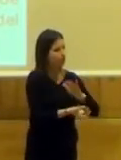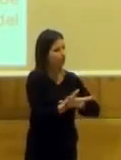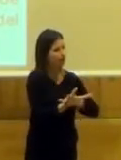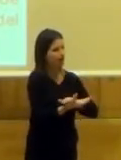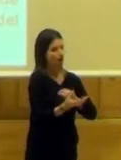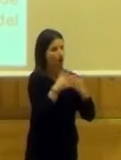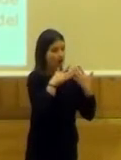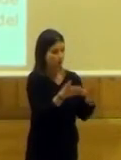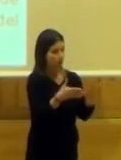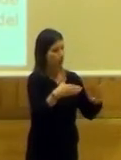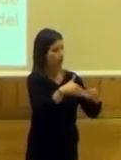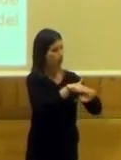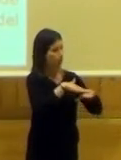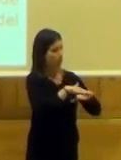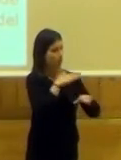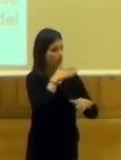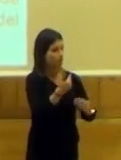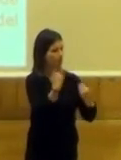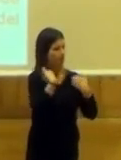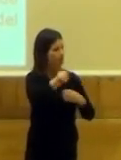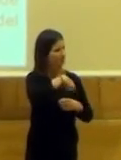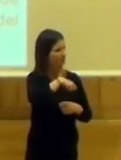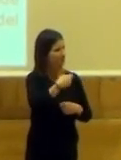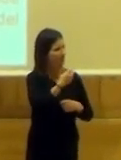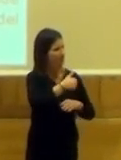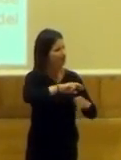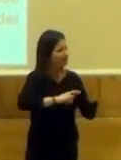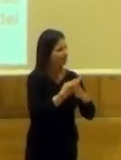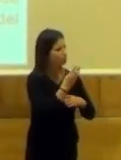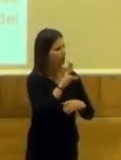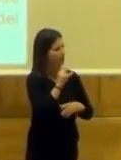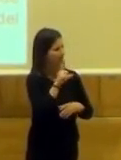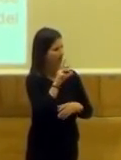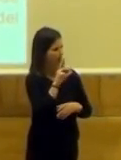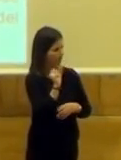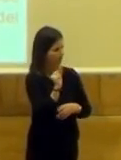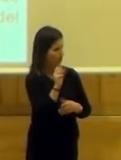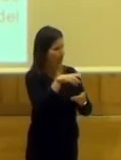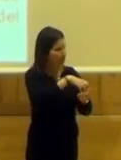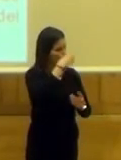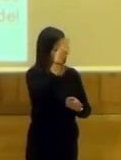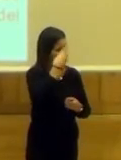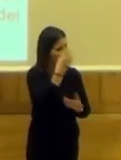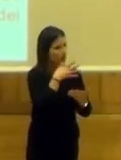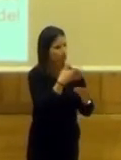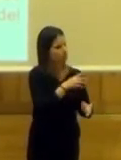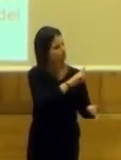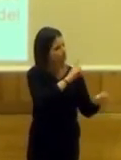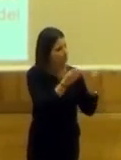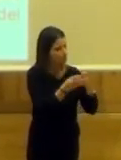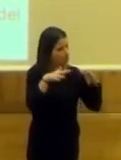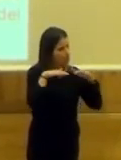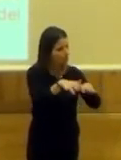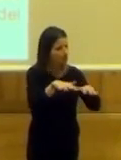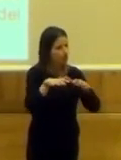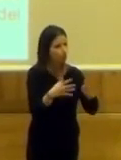actual equipo de gobierno, que preside la rectora Cilar Aranda, la propuesta es que el Centro de Cultura Contemporánea se convierta en aglutinador de toda la